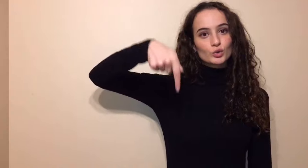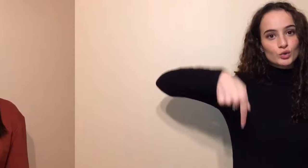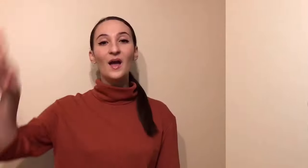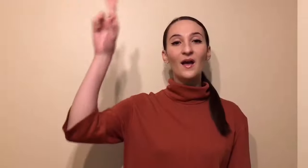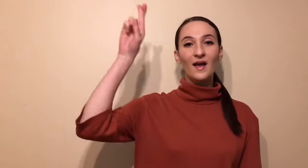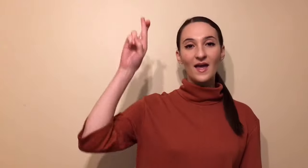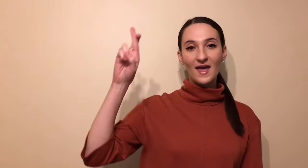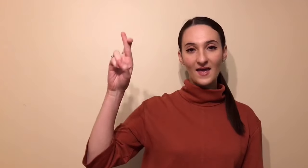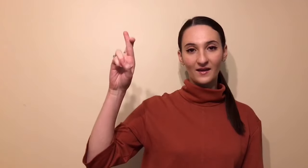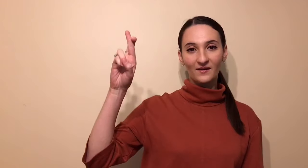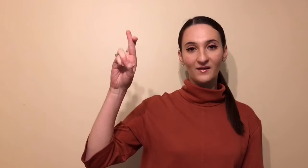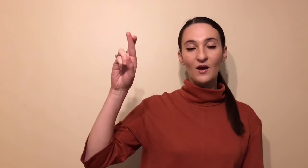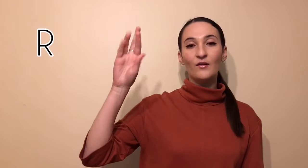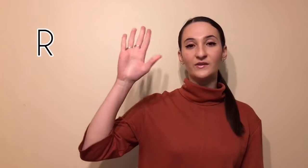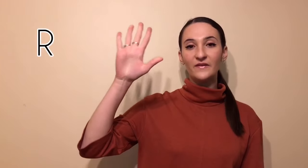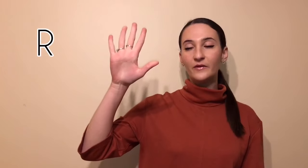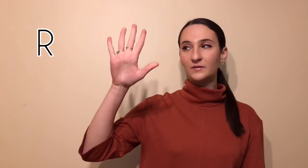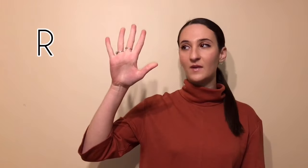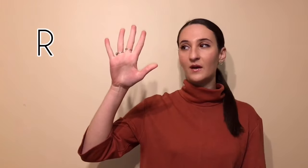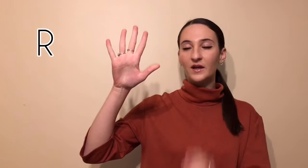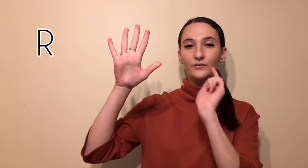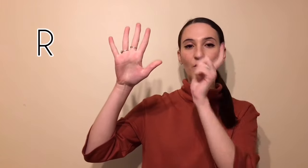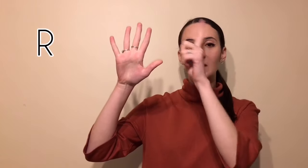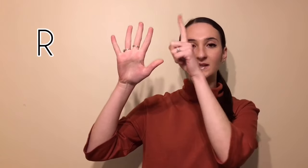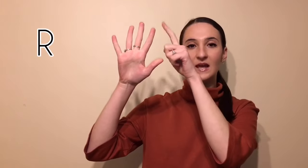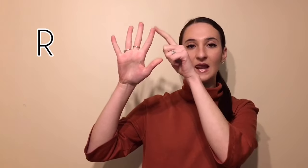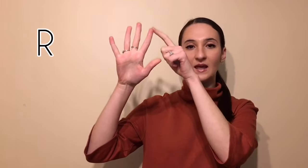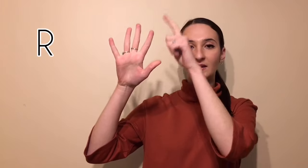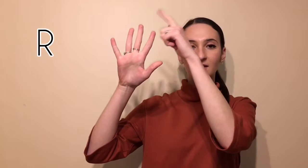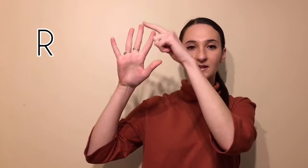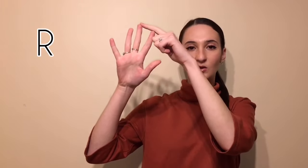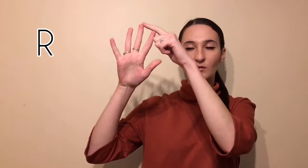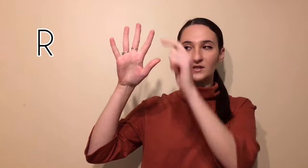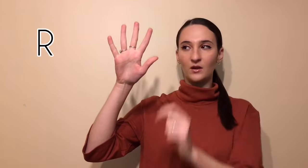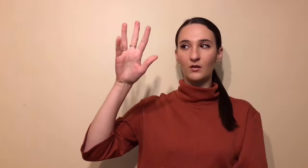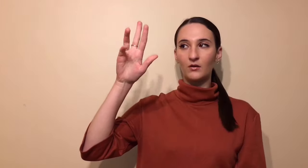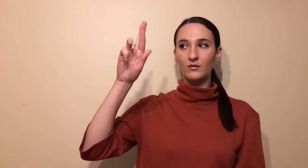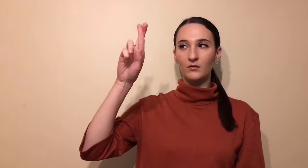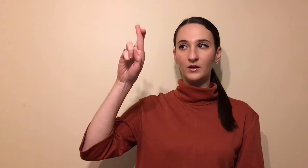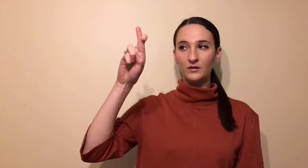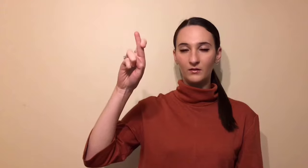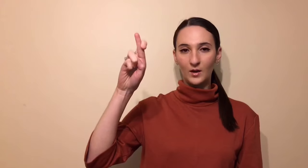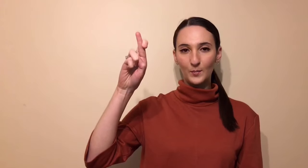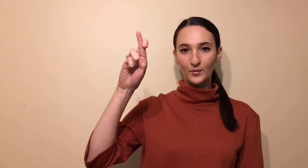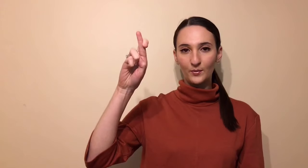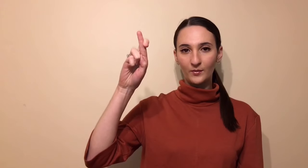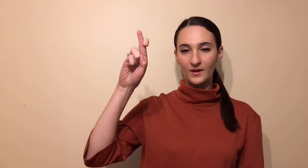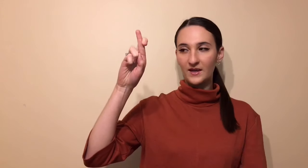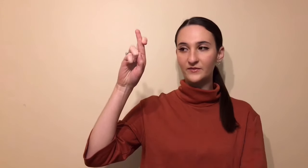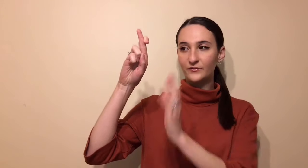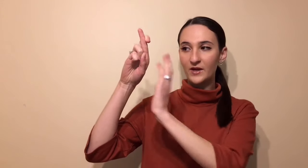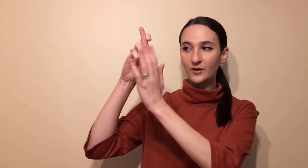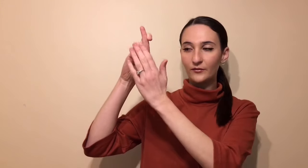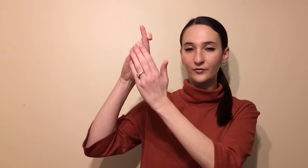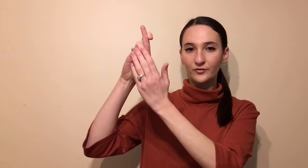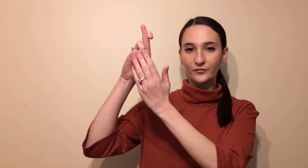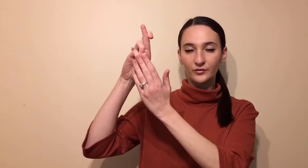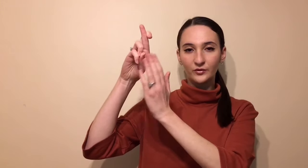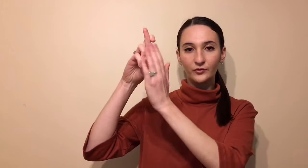Q. R. Vous avez votre main et vous croisez l'index et le majeur. Hop. Et vous voyez que vos autres